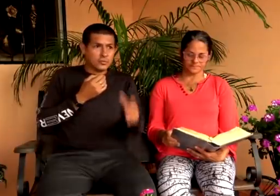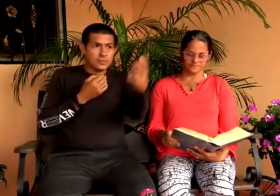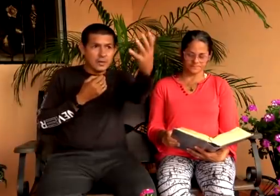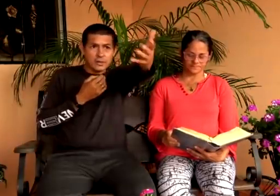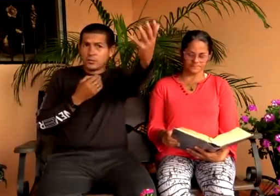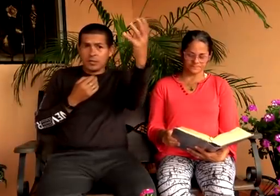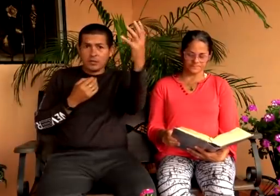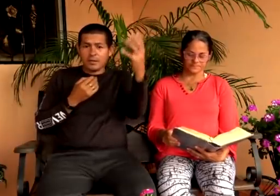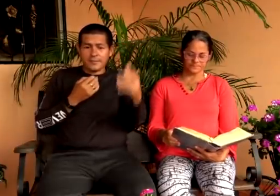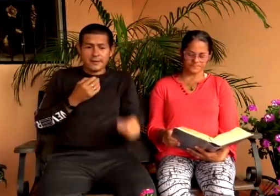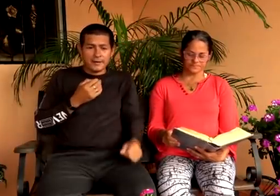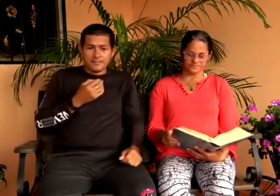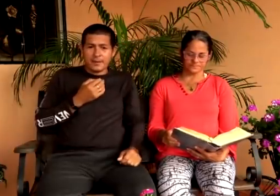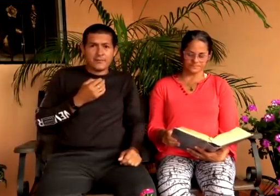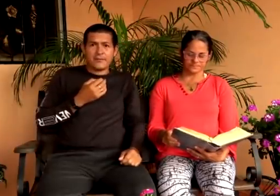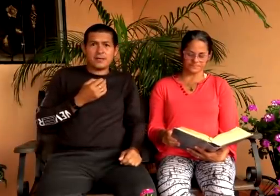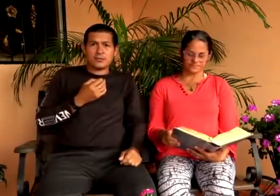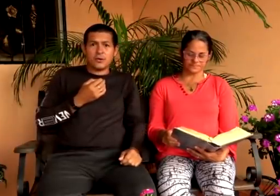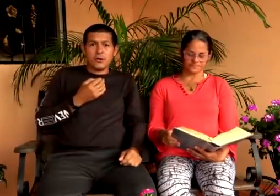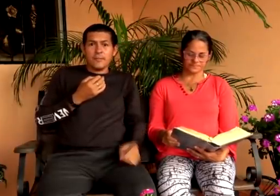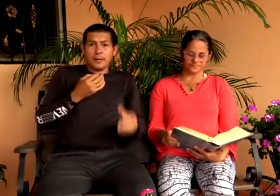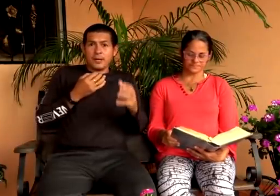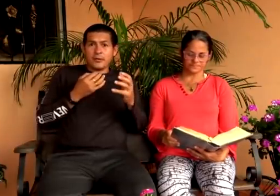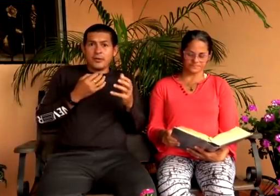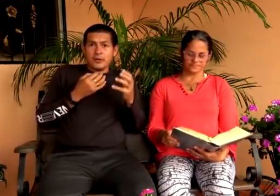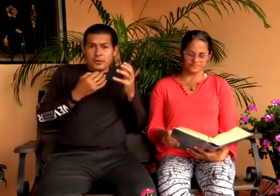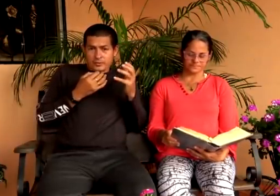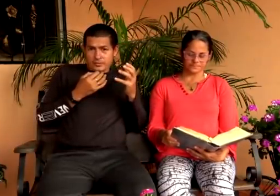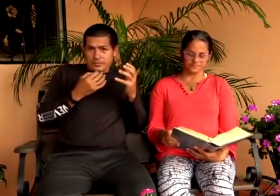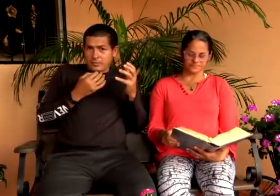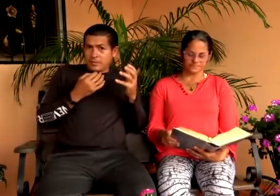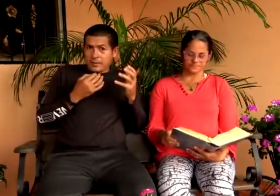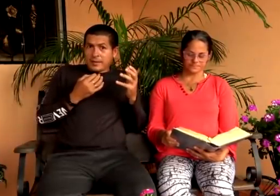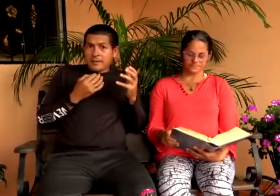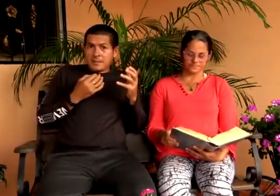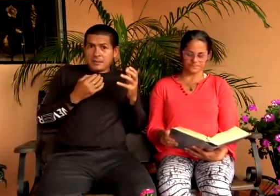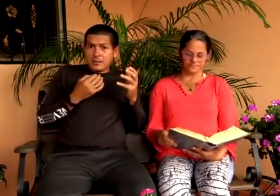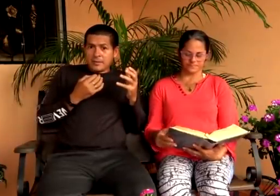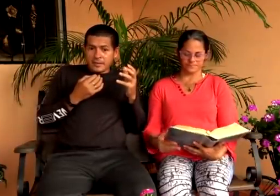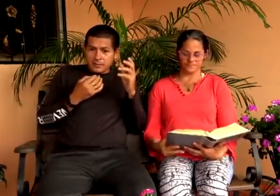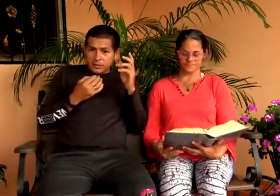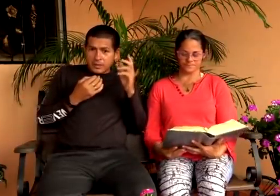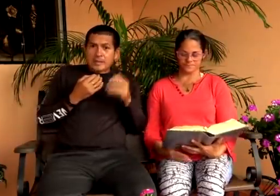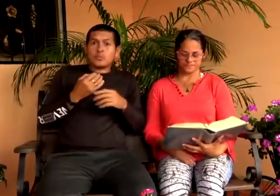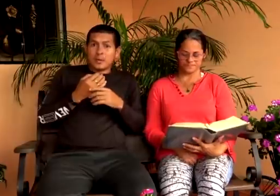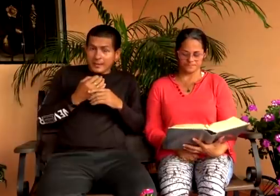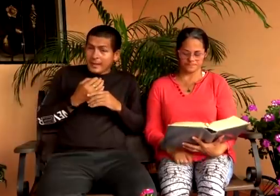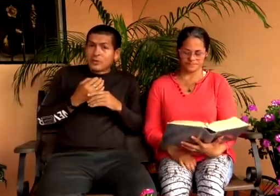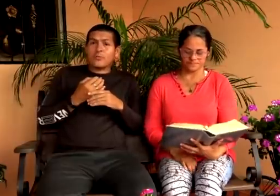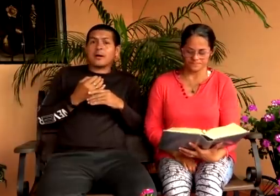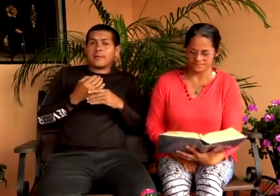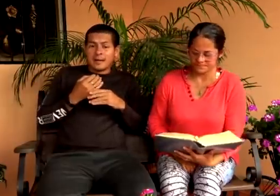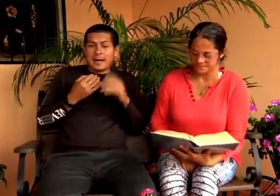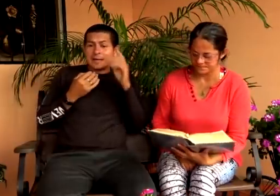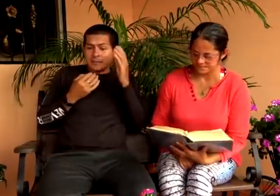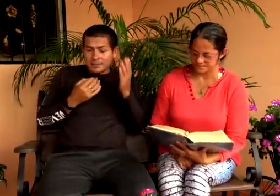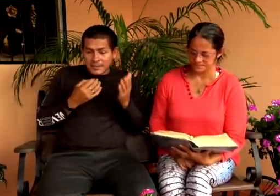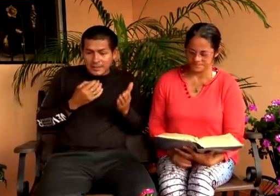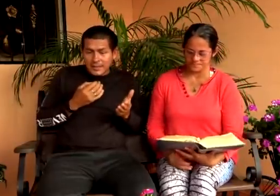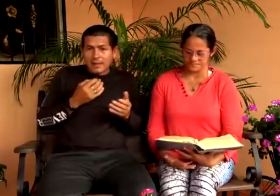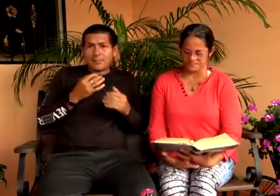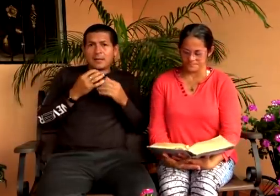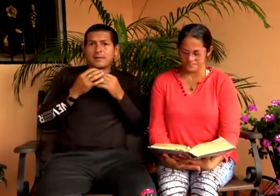Eh, son hijos de Abraham, perfecto, pero si fueran realmente hijos de Abraham, actuarían como Abraham,